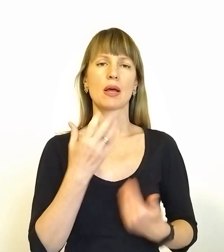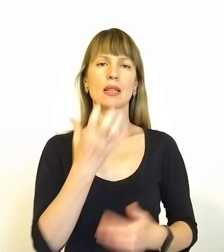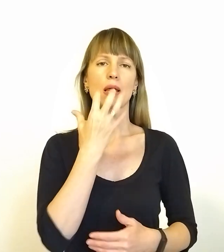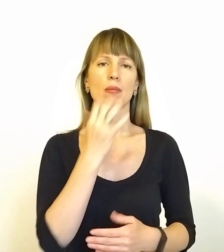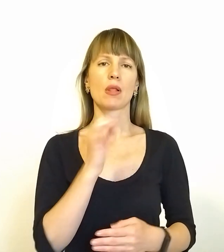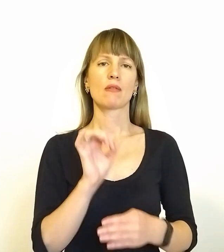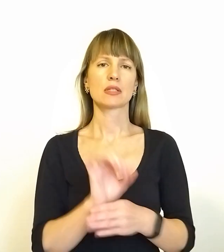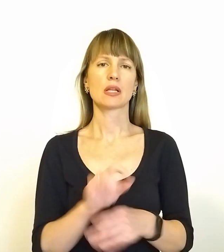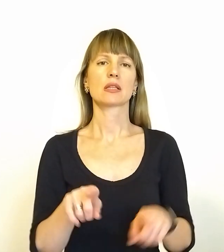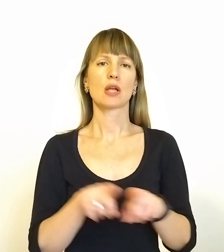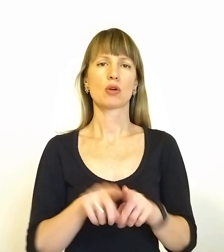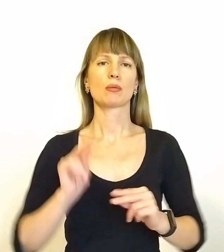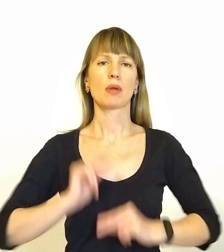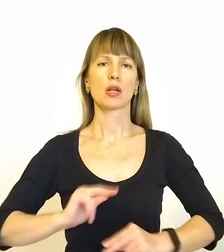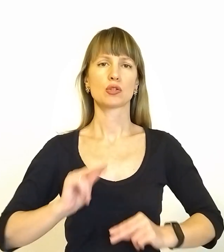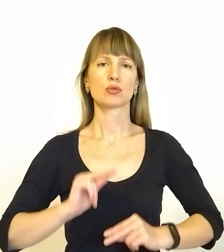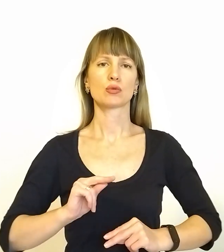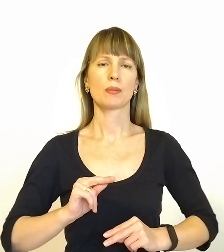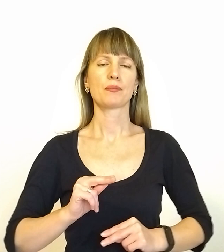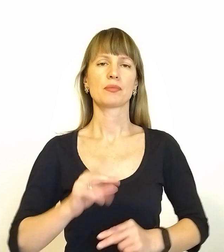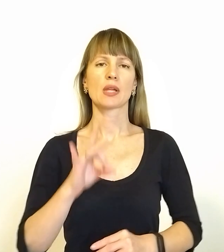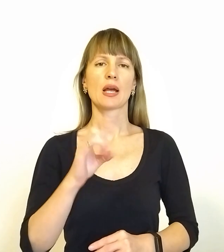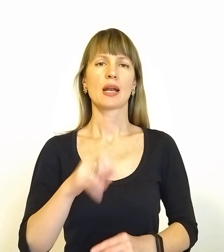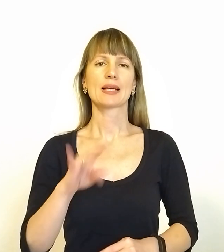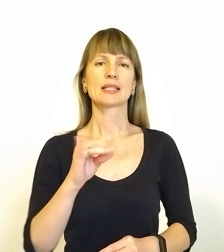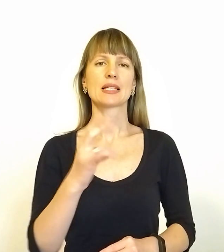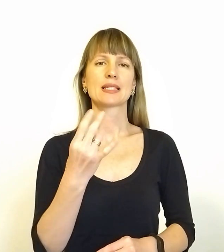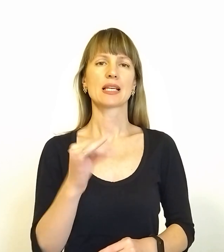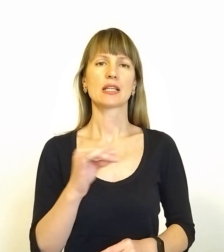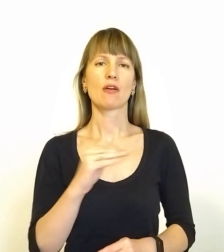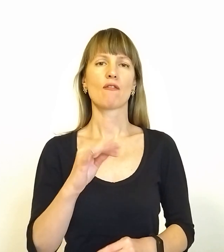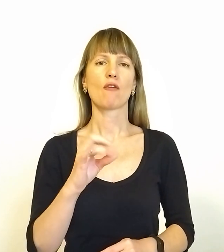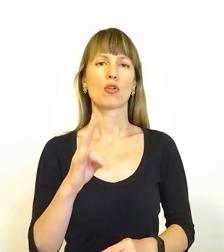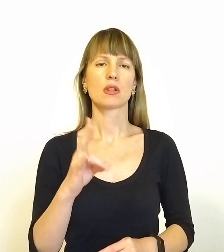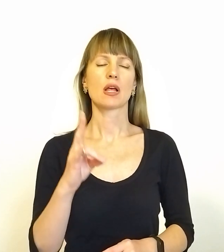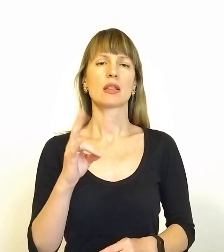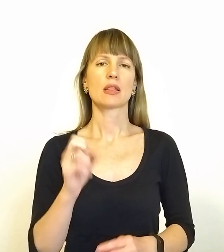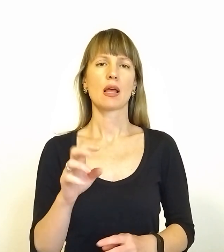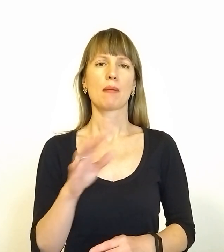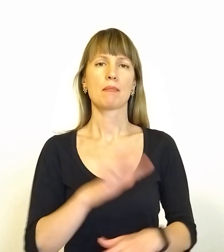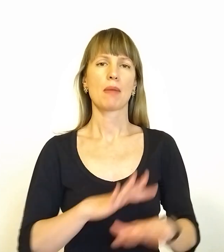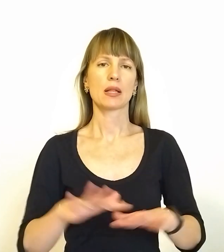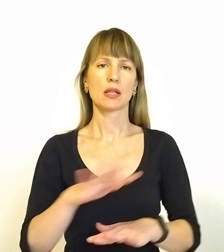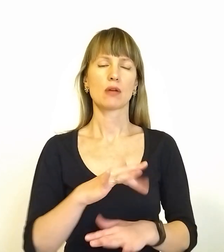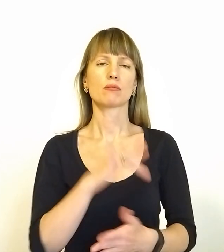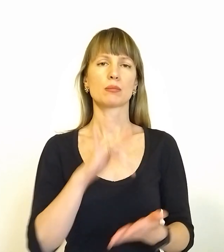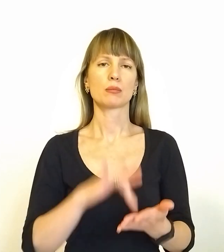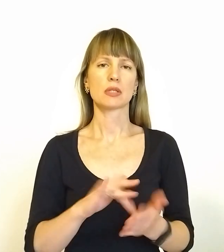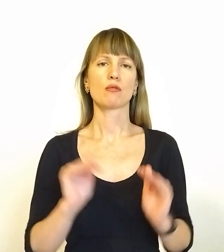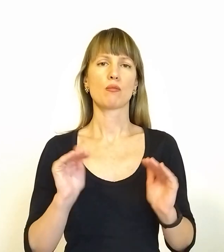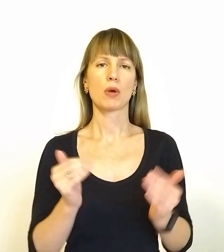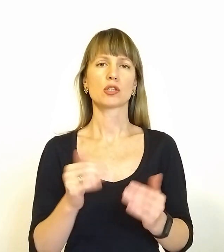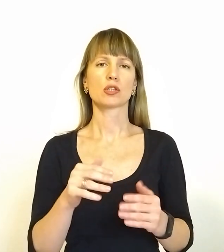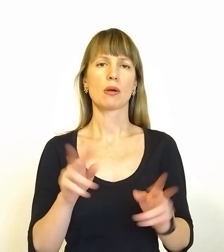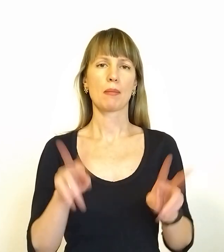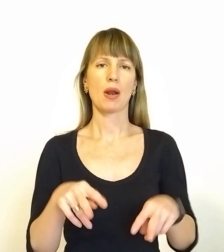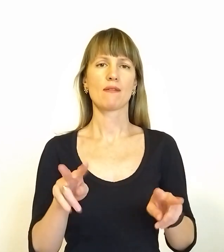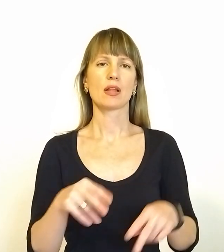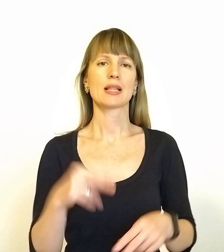станція також працює. Радіаційний фон на промайданчику та у місті у межах норми. Запорізькі